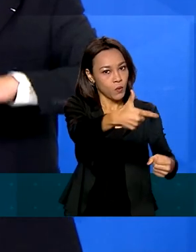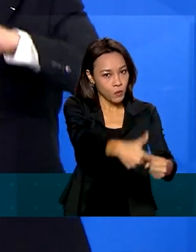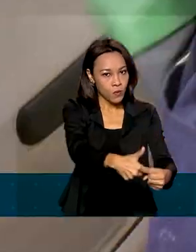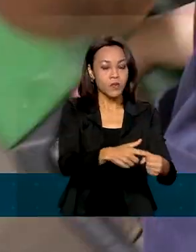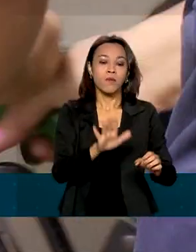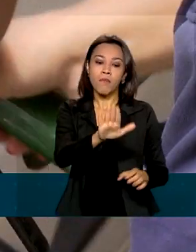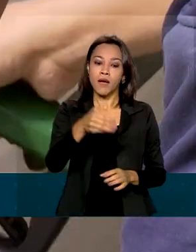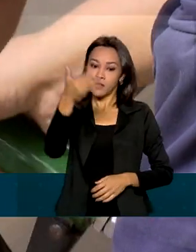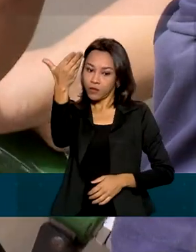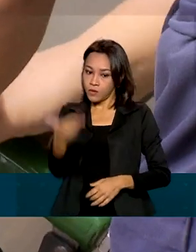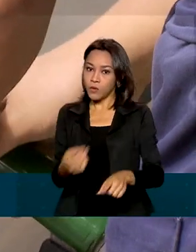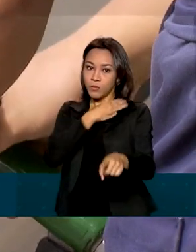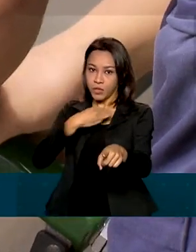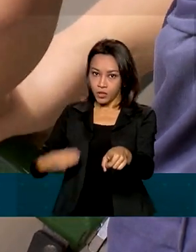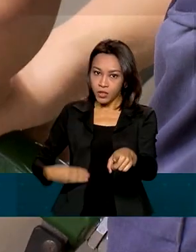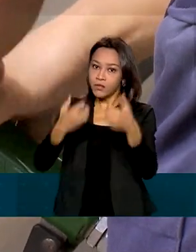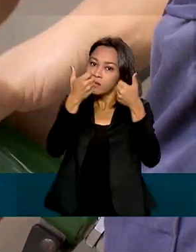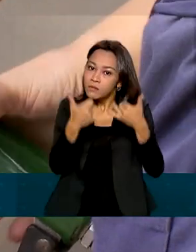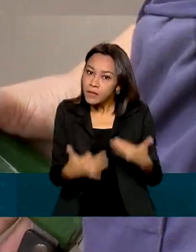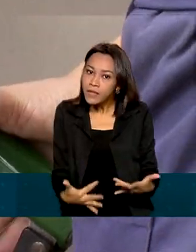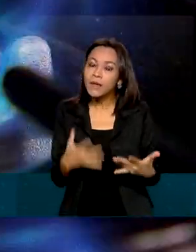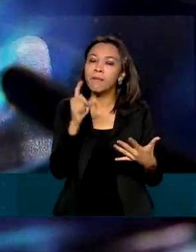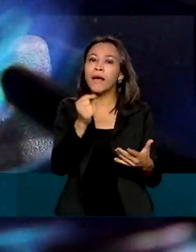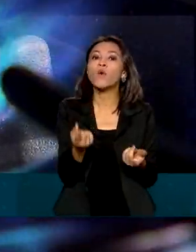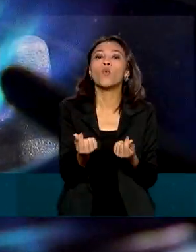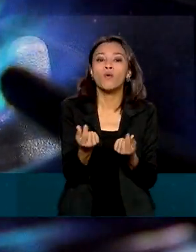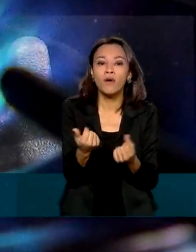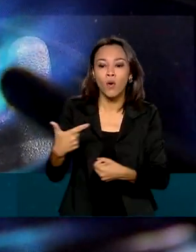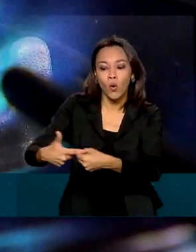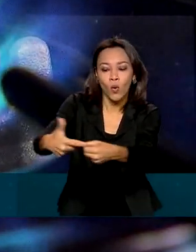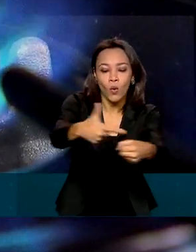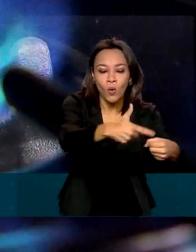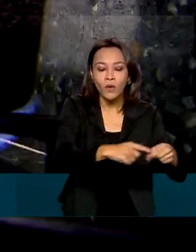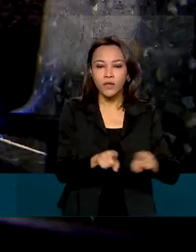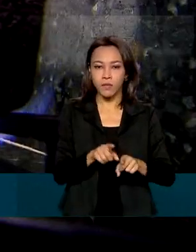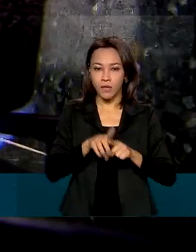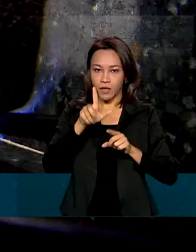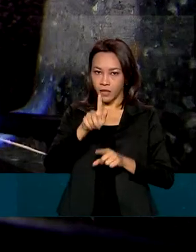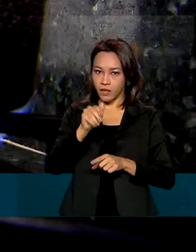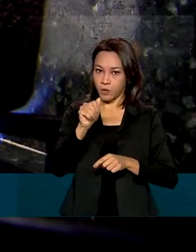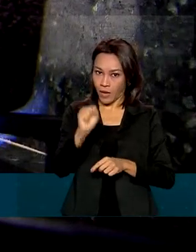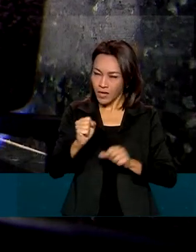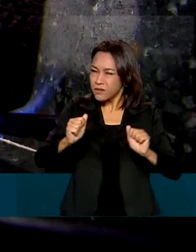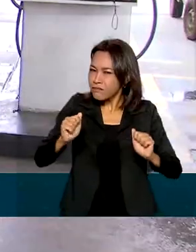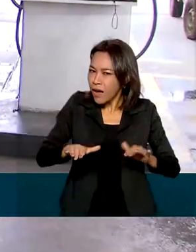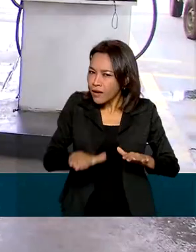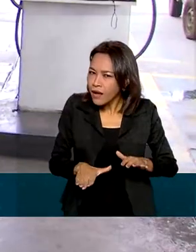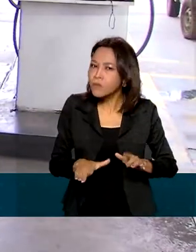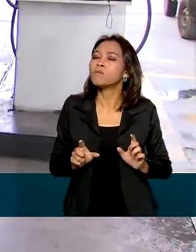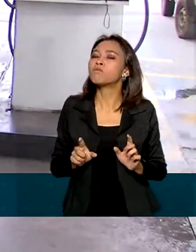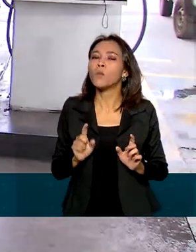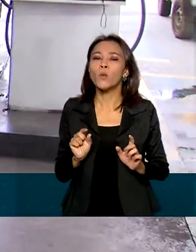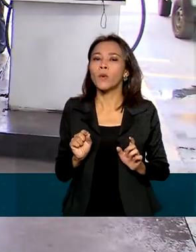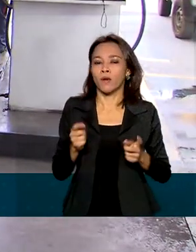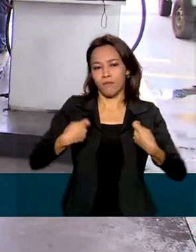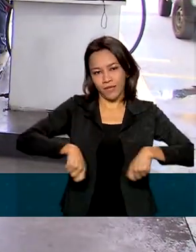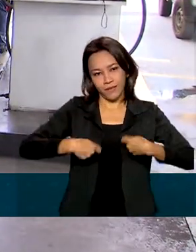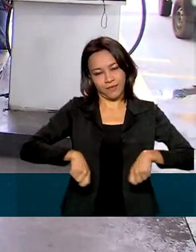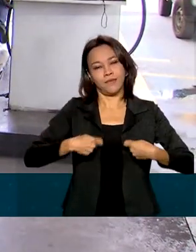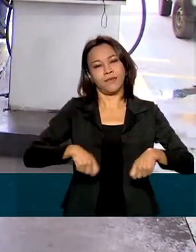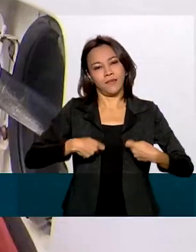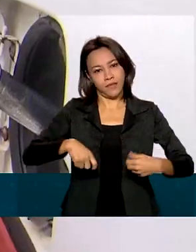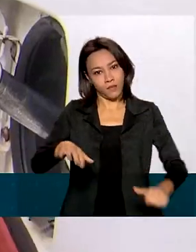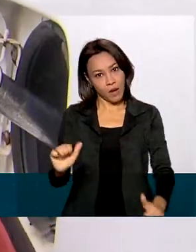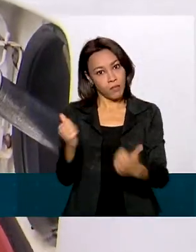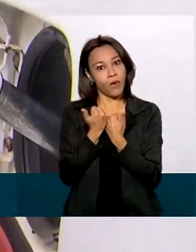e Energia, para que os preços dos combustíveis e do gás de cozinha fiquem mais baratos, é preciso a contribuição